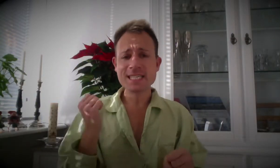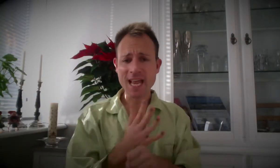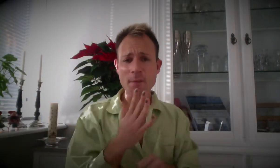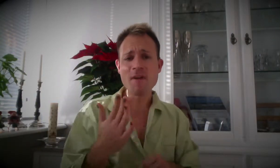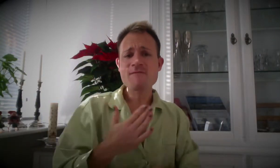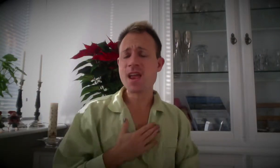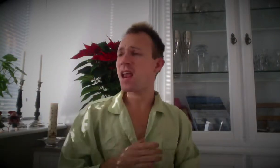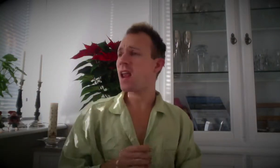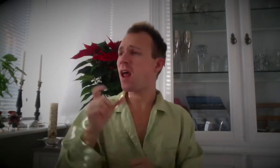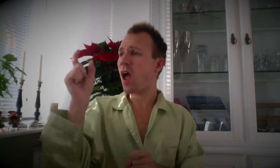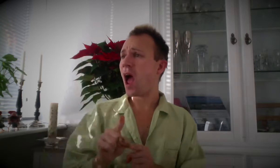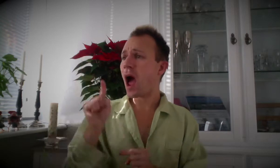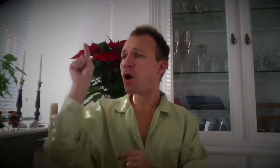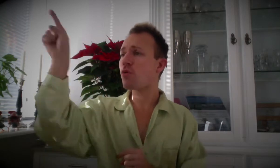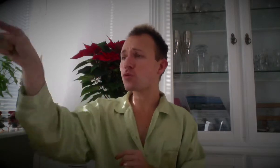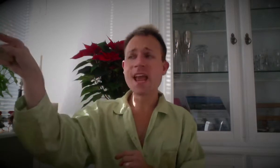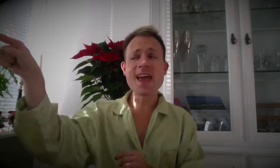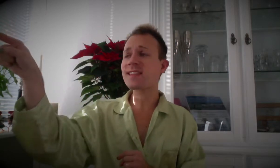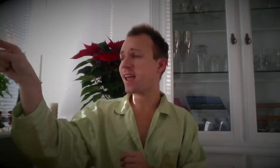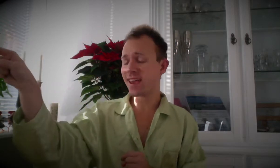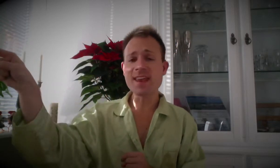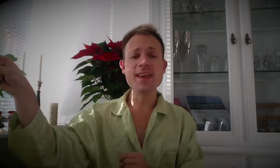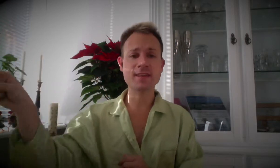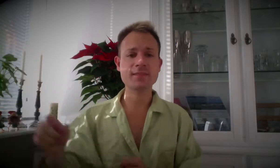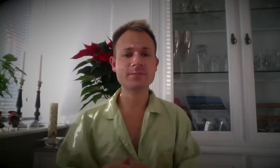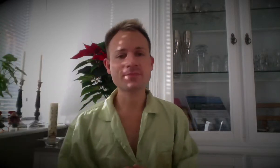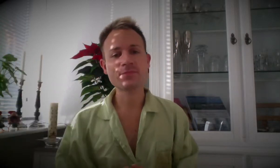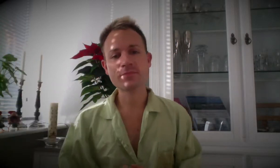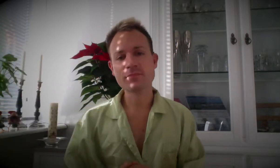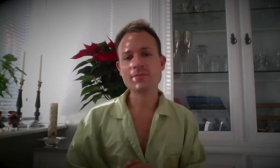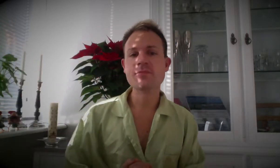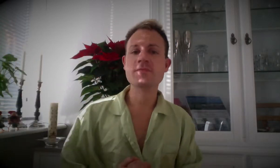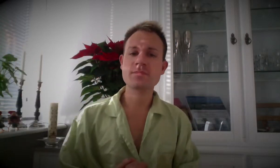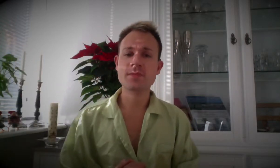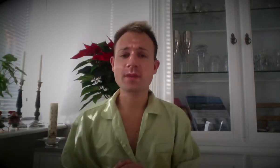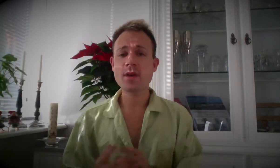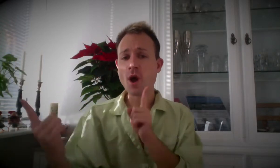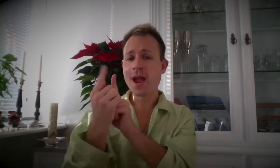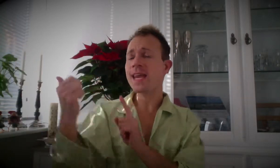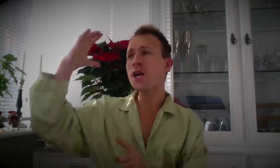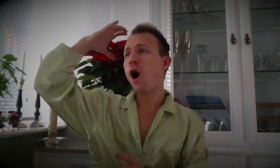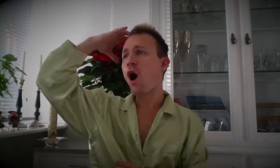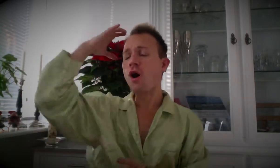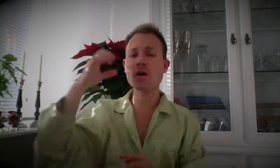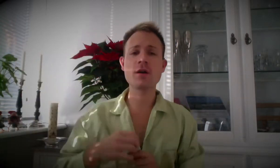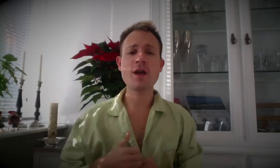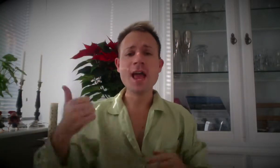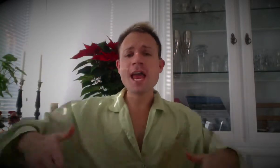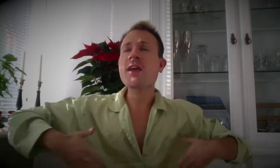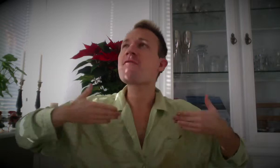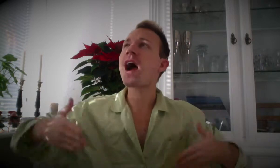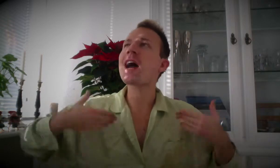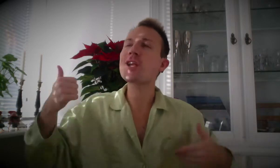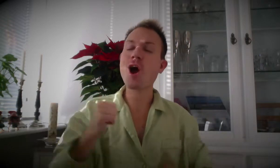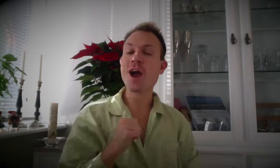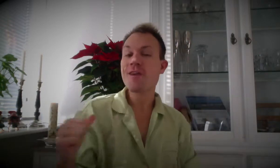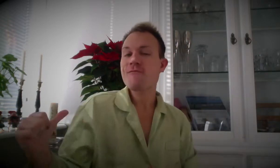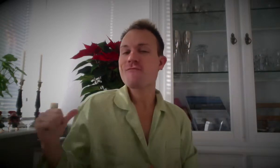Skæbnen vil, hun skal derhen. Møder en konge, en frals og en